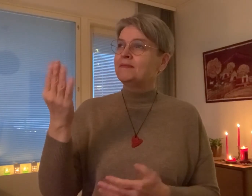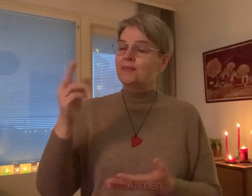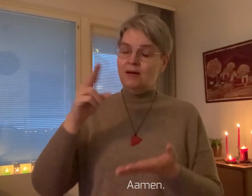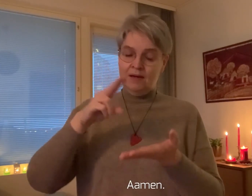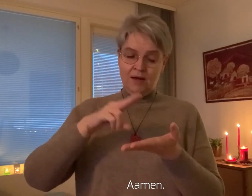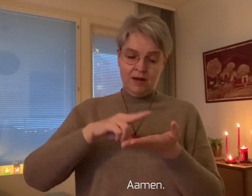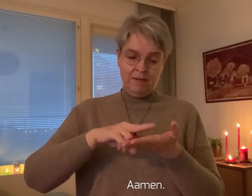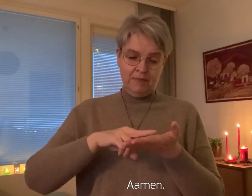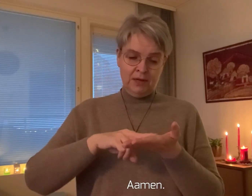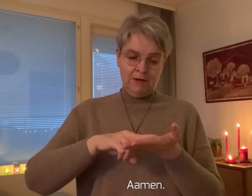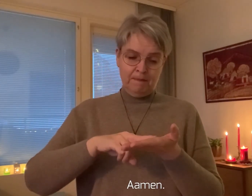Amen.